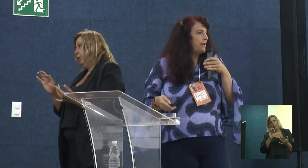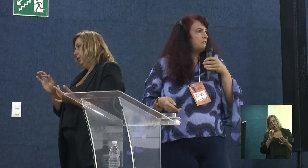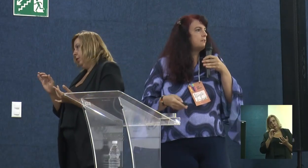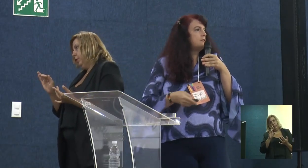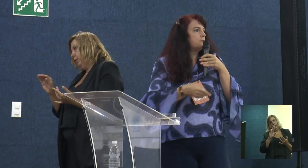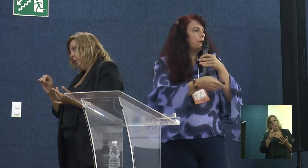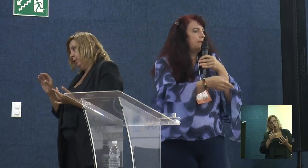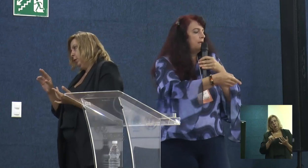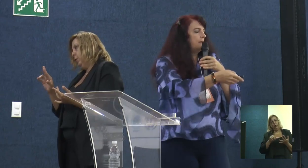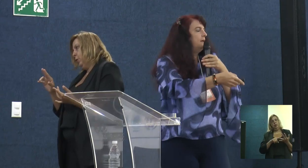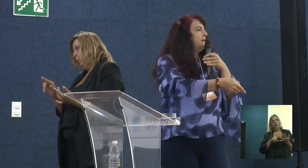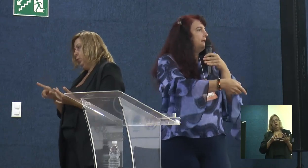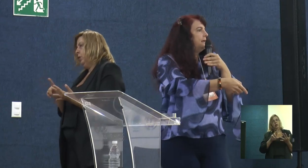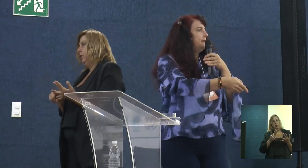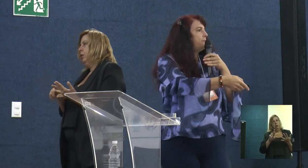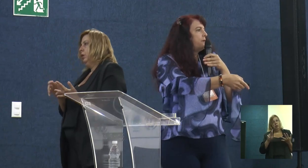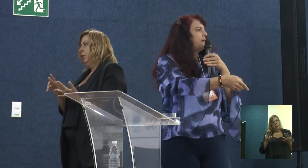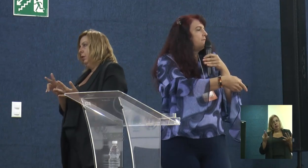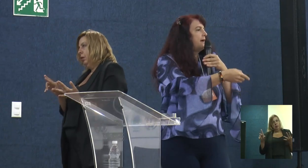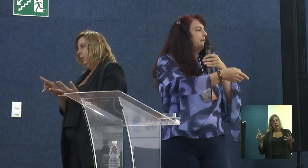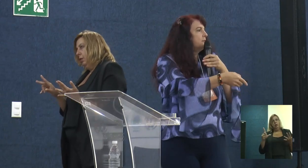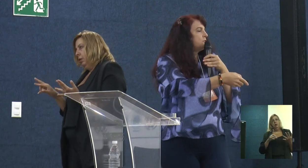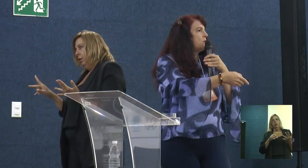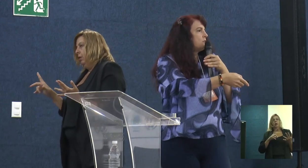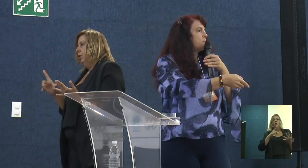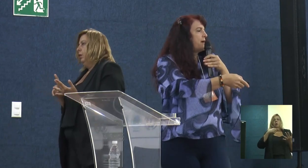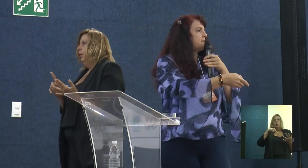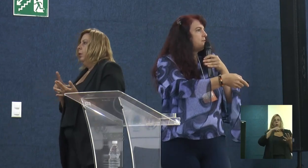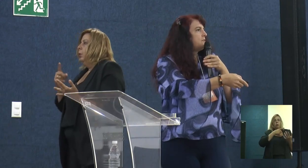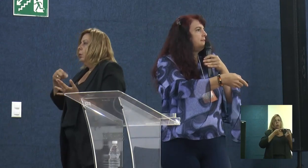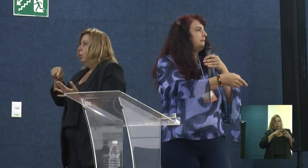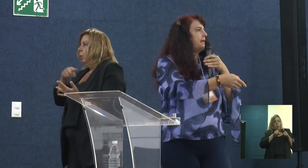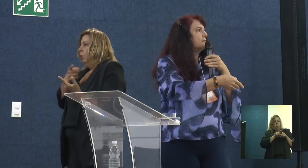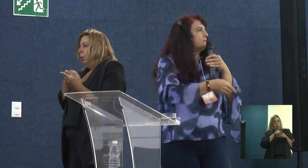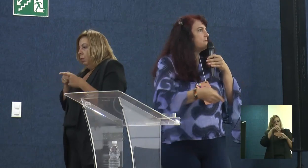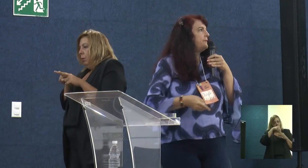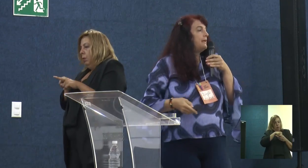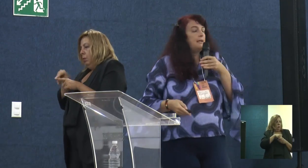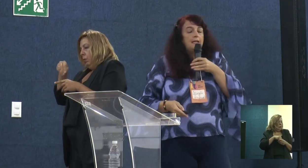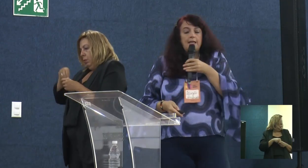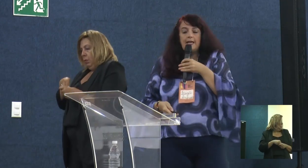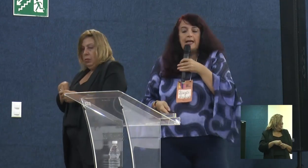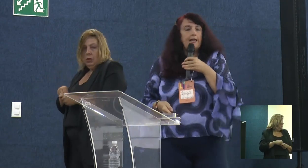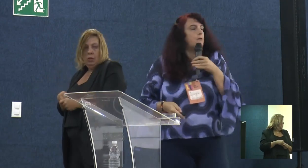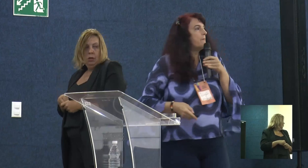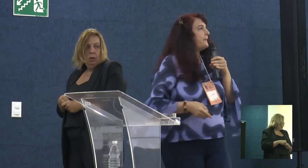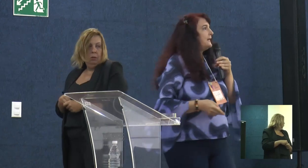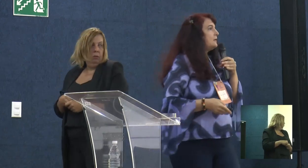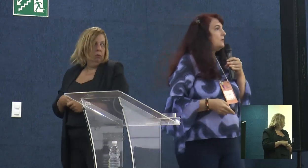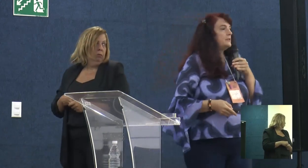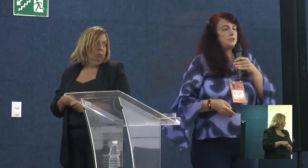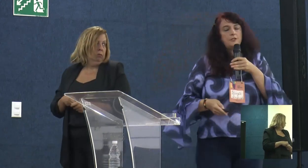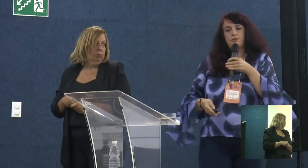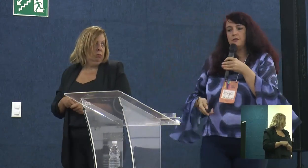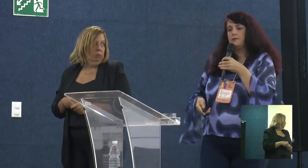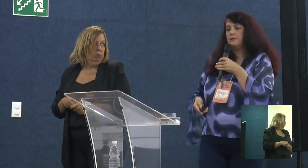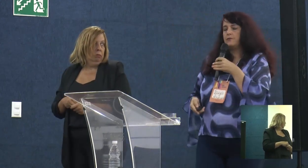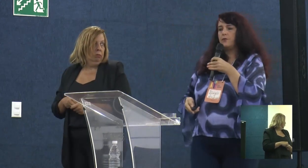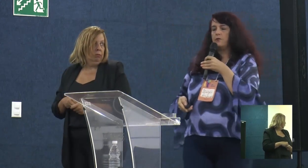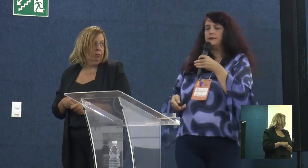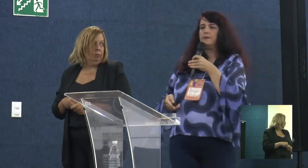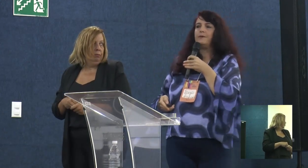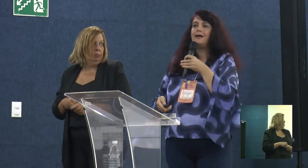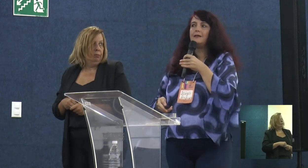a Rede Moradia e Acessoria, e por aí vai, os nossos parceiros internos. E aí, quando a gente